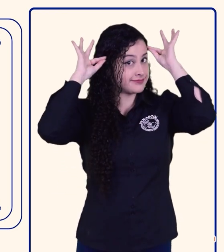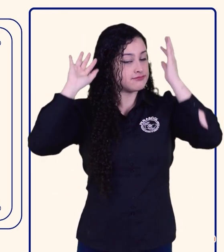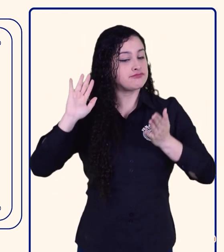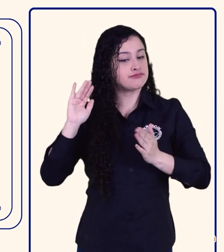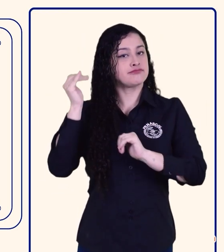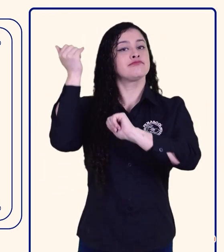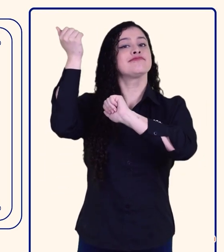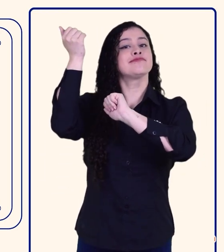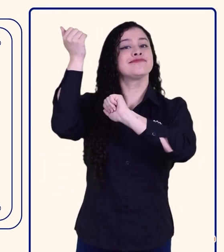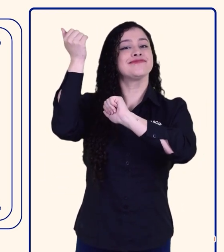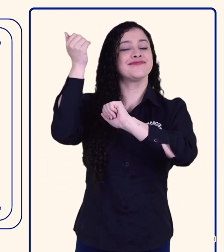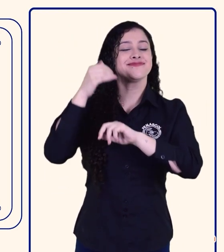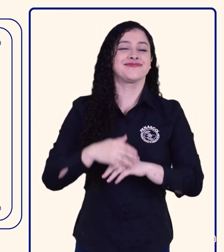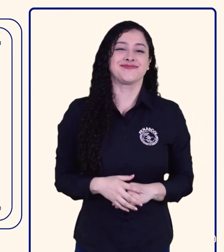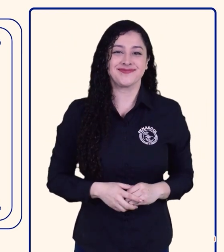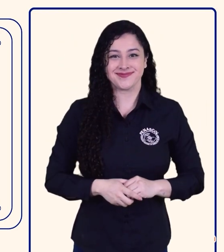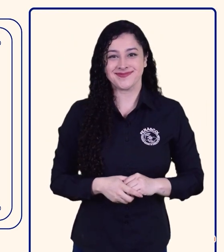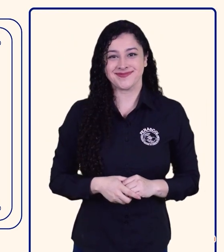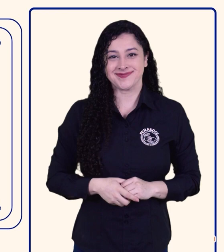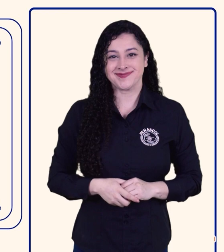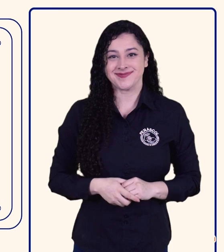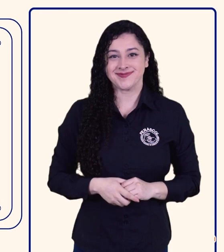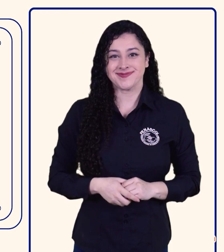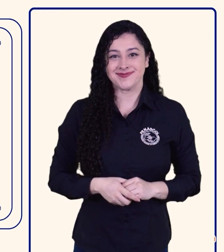6 usuarios